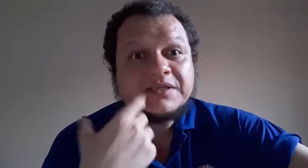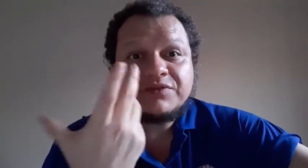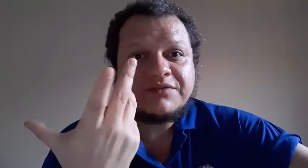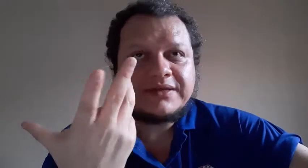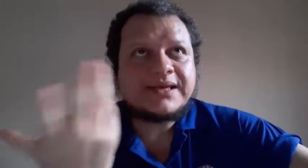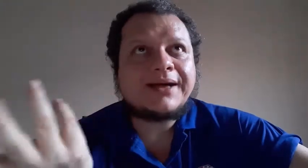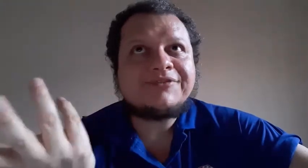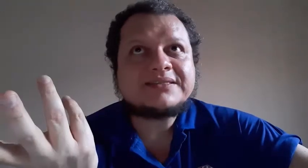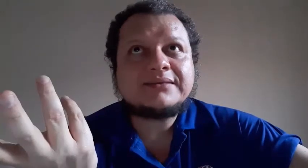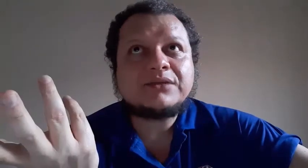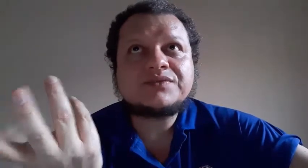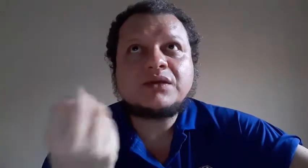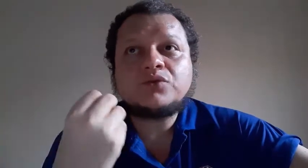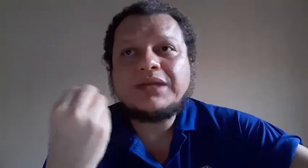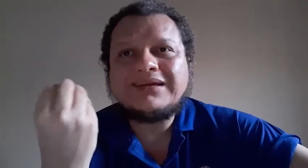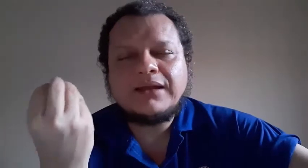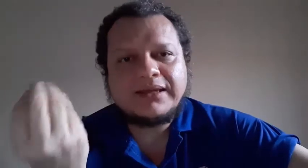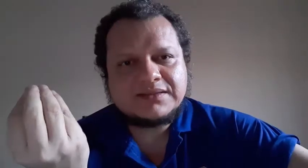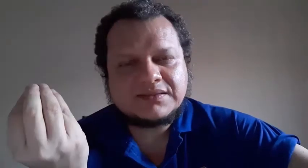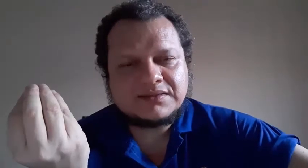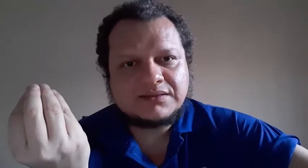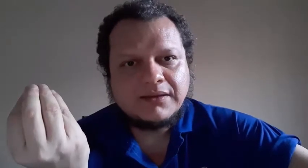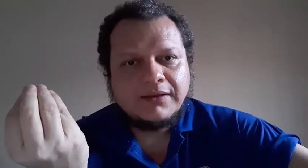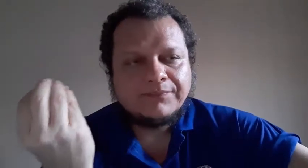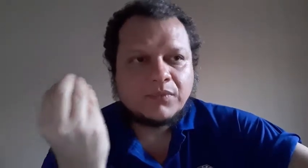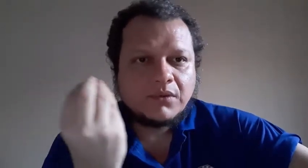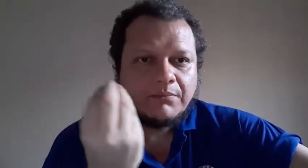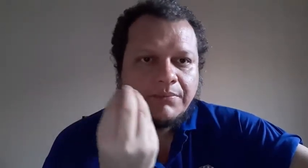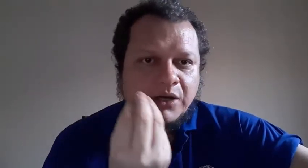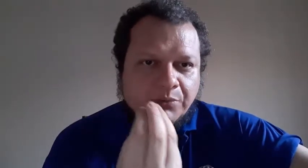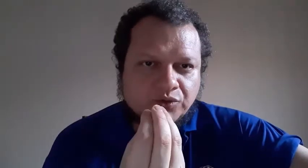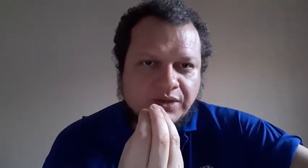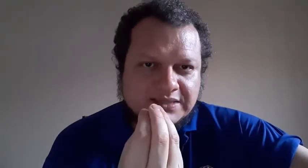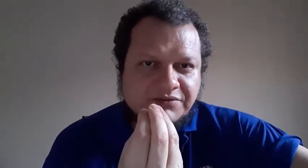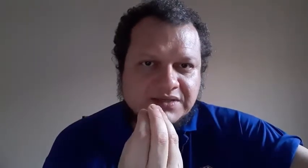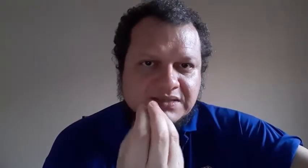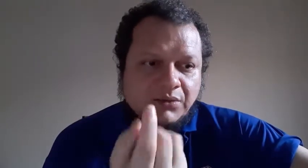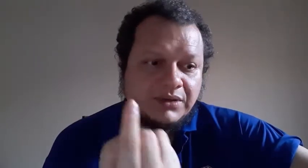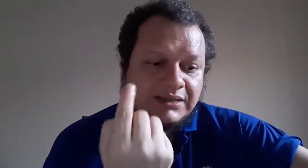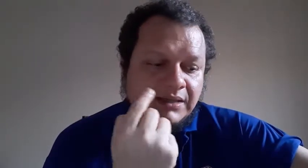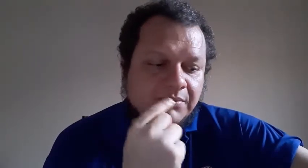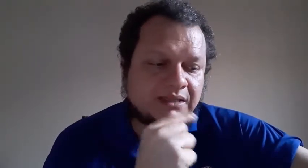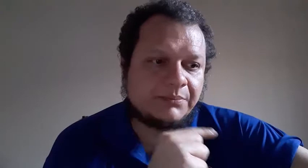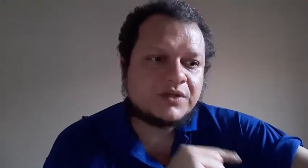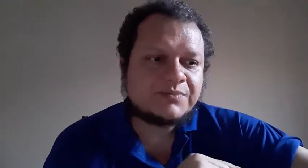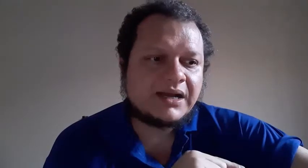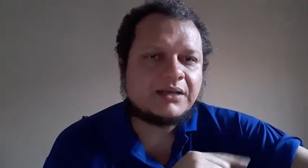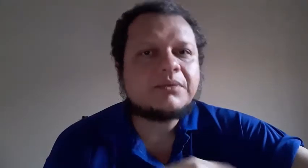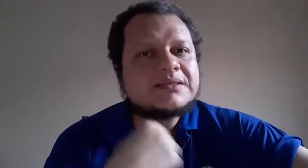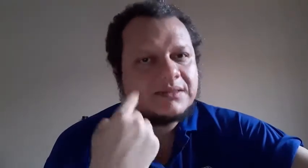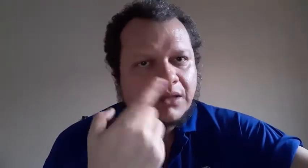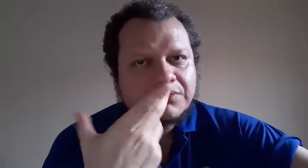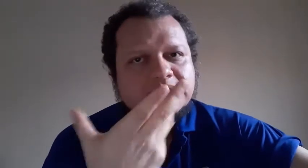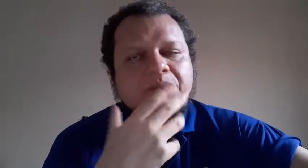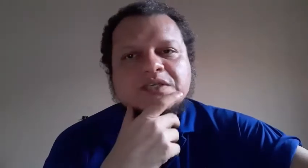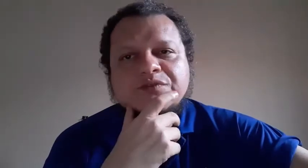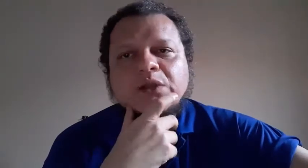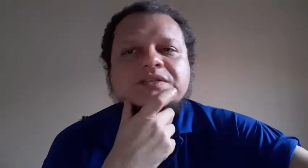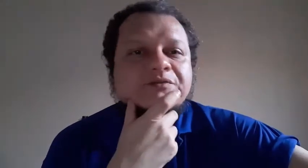se você vai, sei lá, fazer a tradução do inglês para o português, na versão, e também depois para libras. Então, são esses valores que